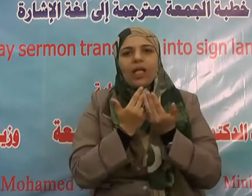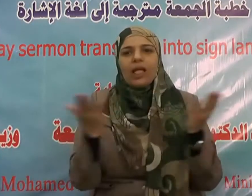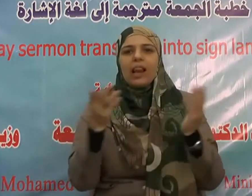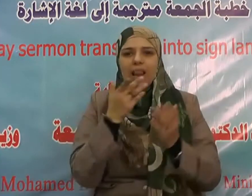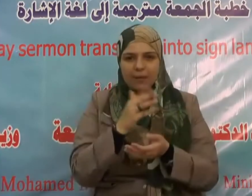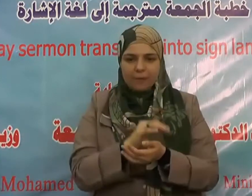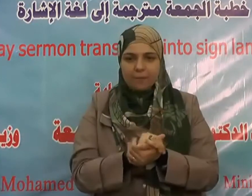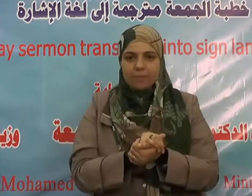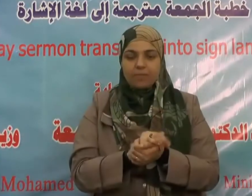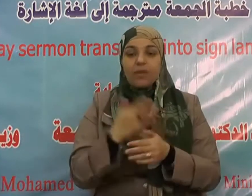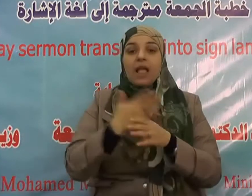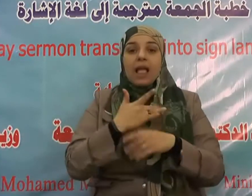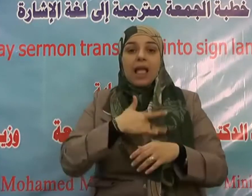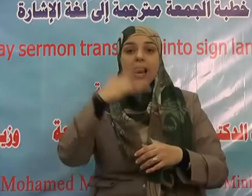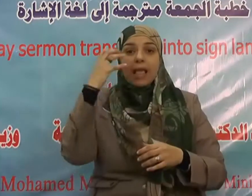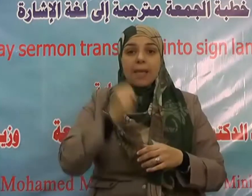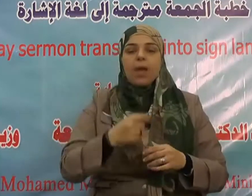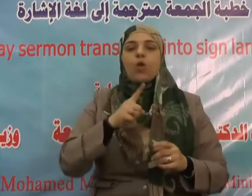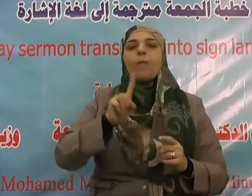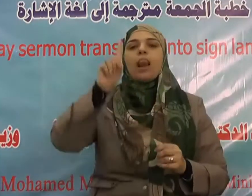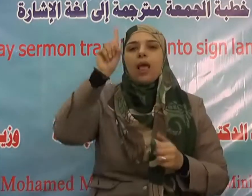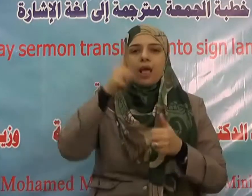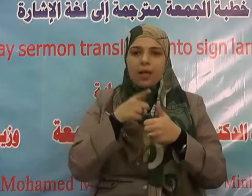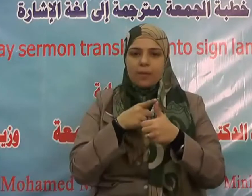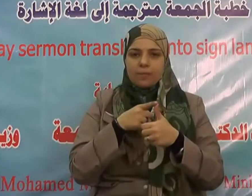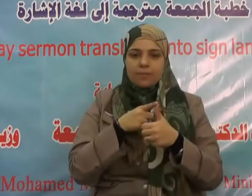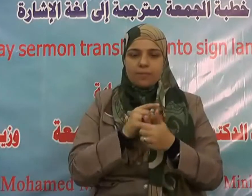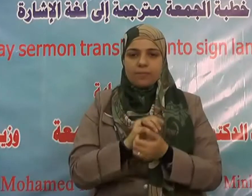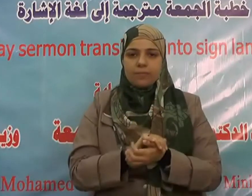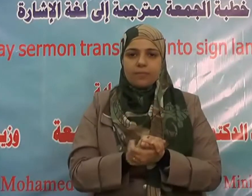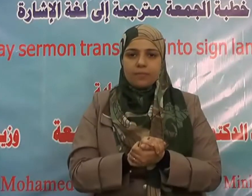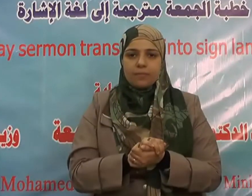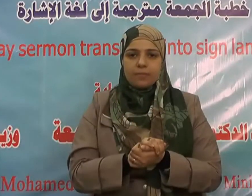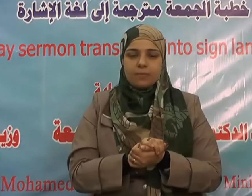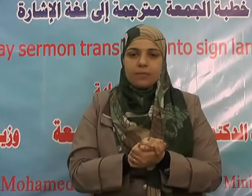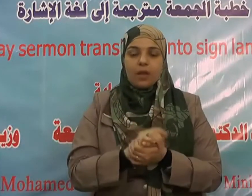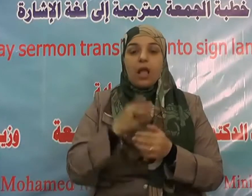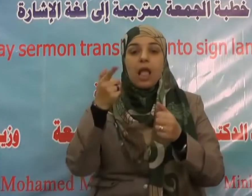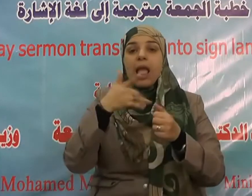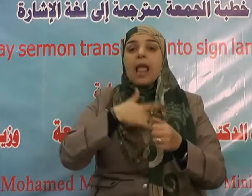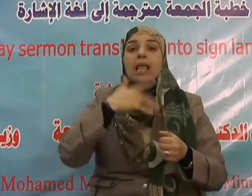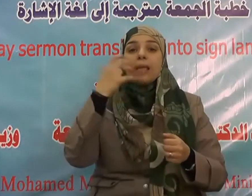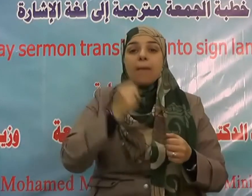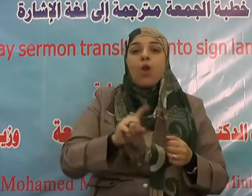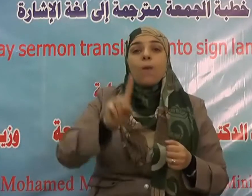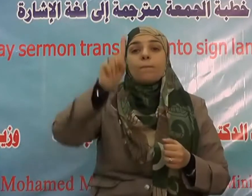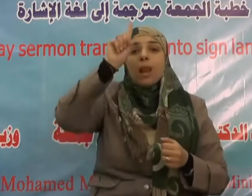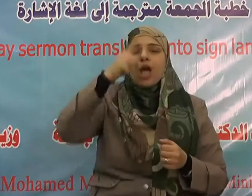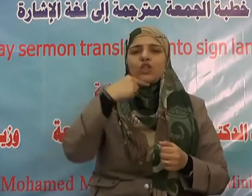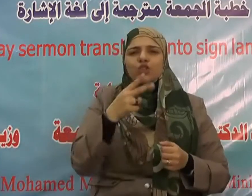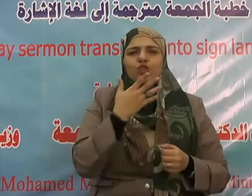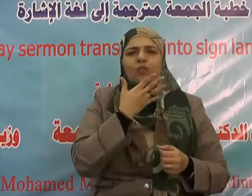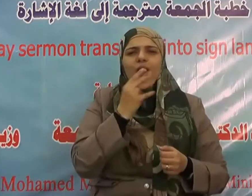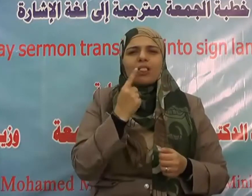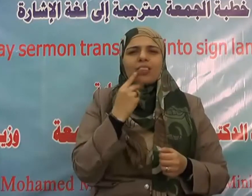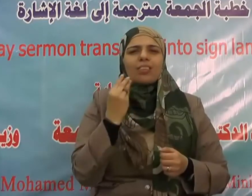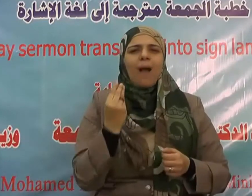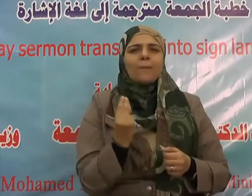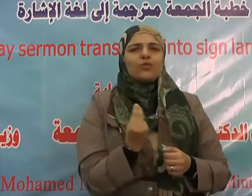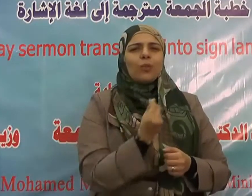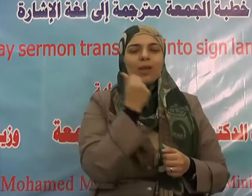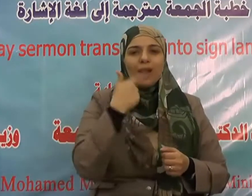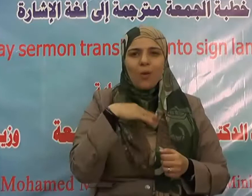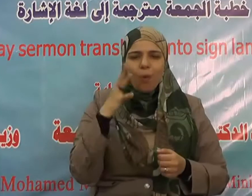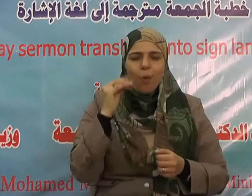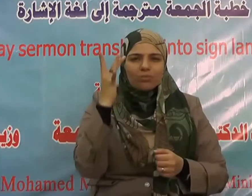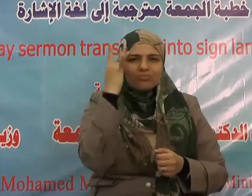آمنوا إن تنصروا الله ينصركم ويثبت أقدامكم ويقول